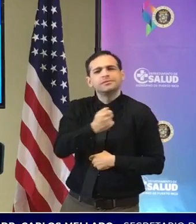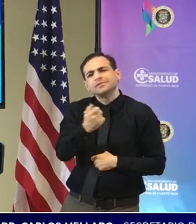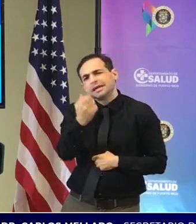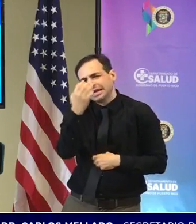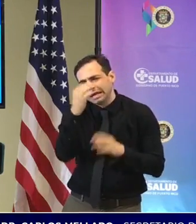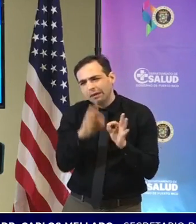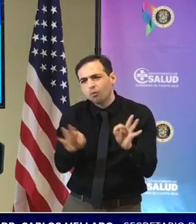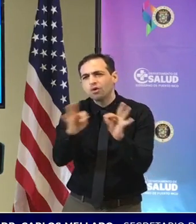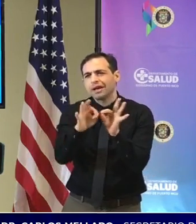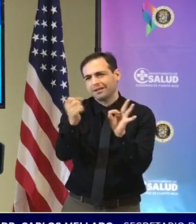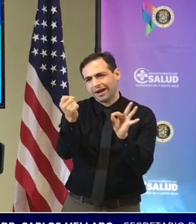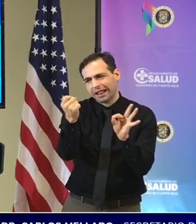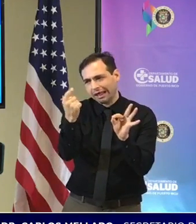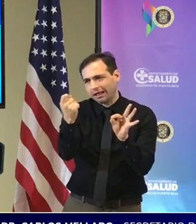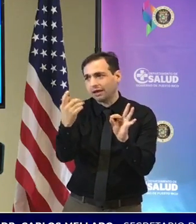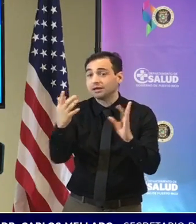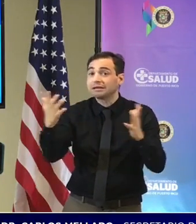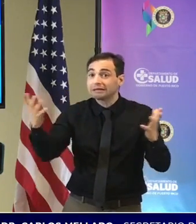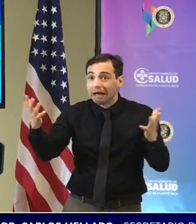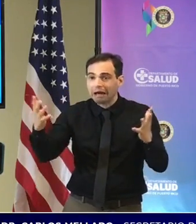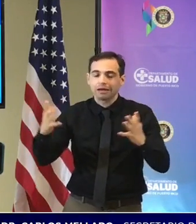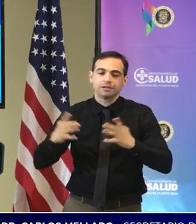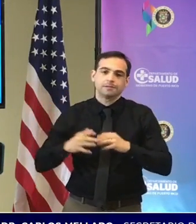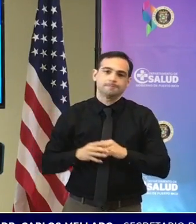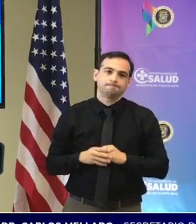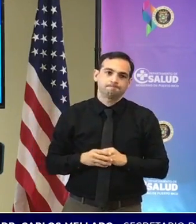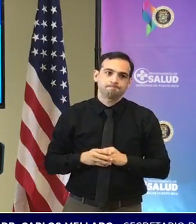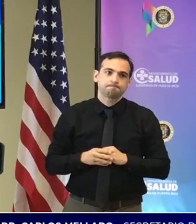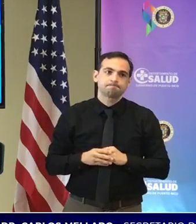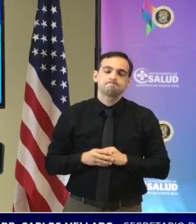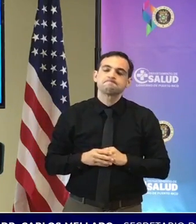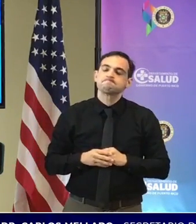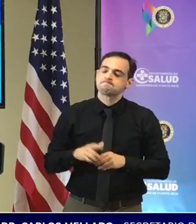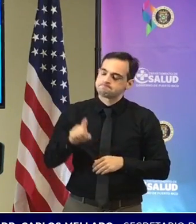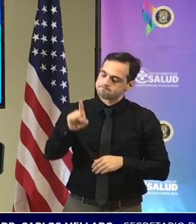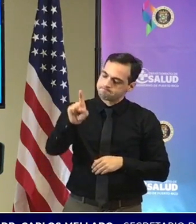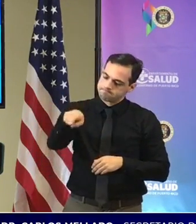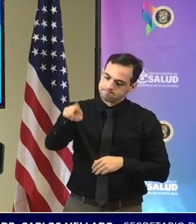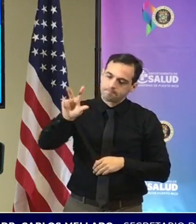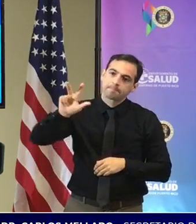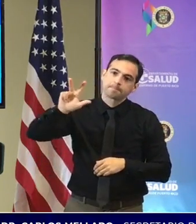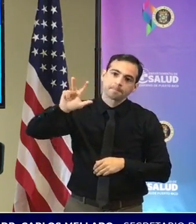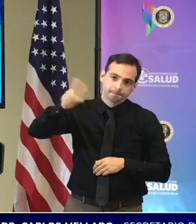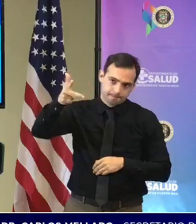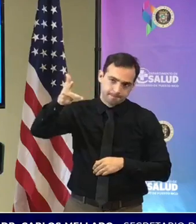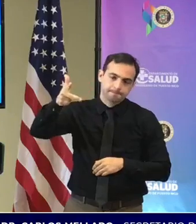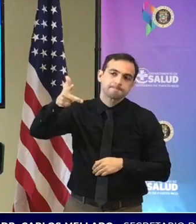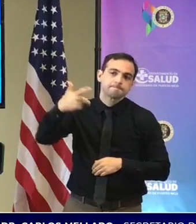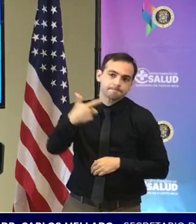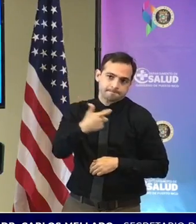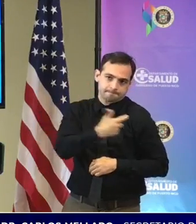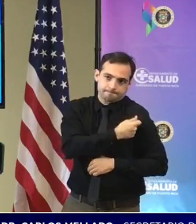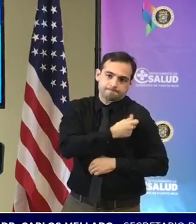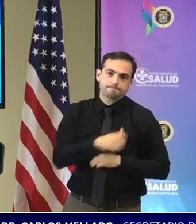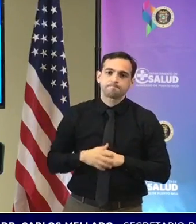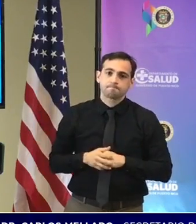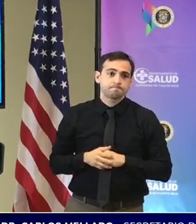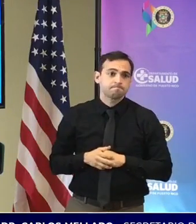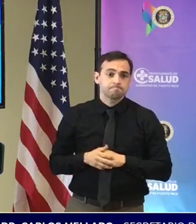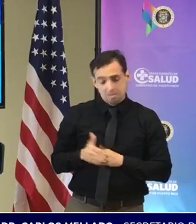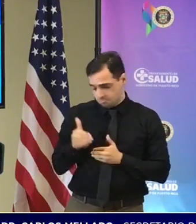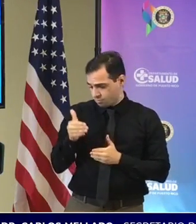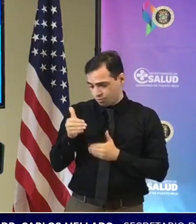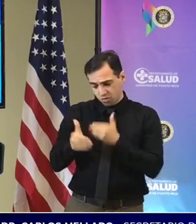entienda entienda lo siguiente tienen que ponerse la tercera dosis es parte del proceso